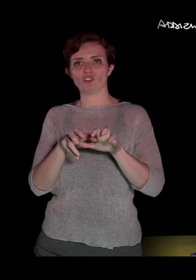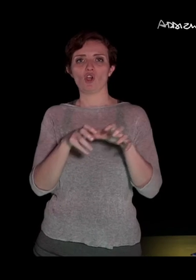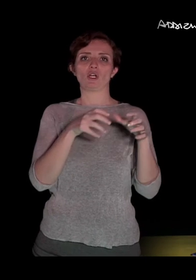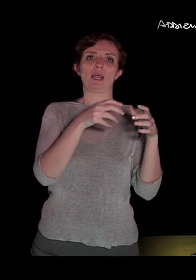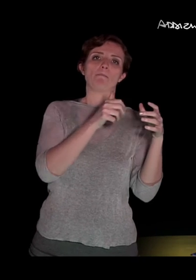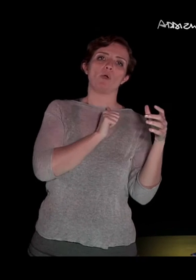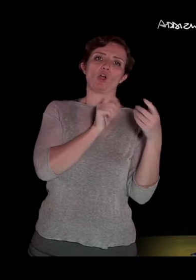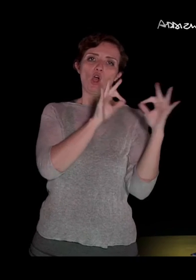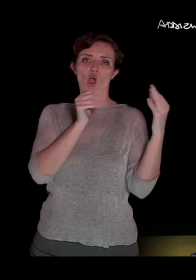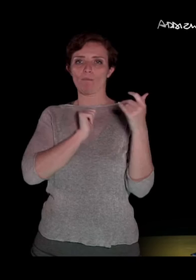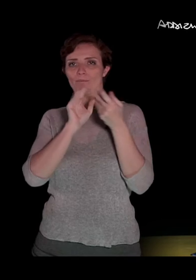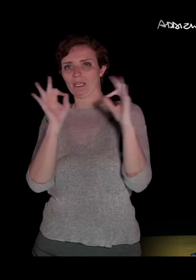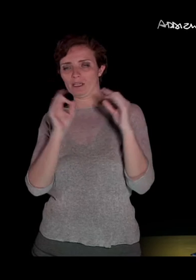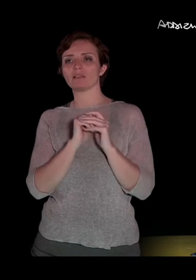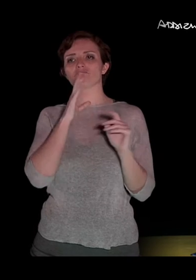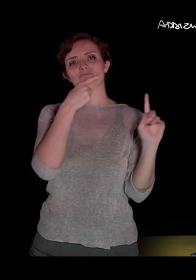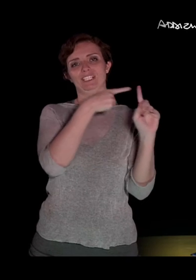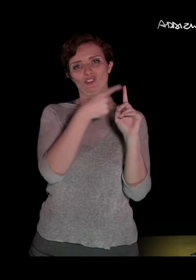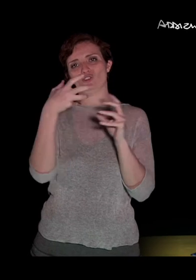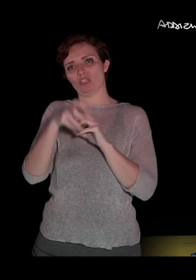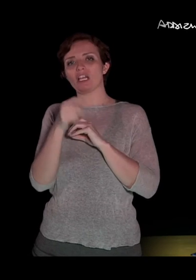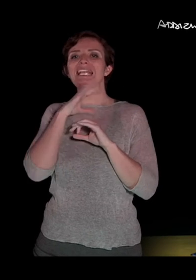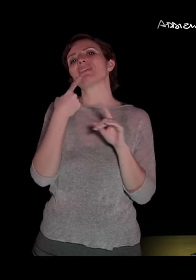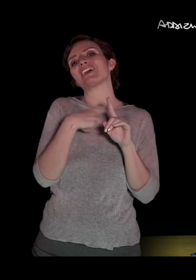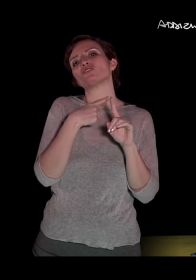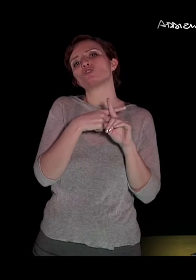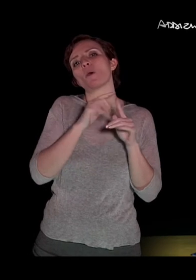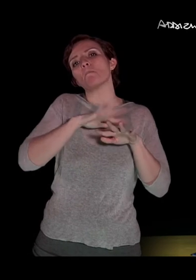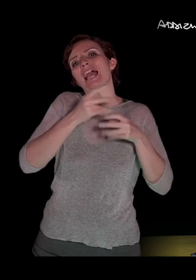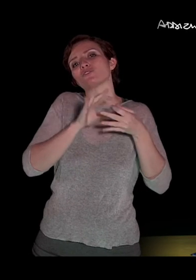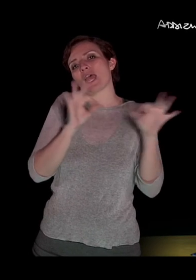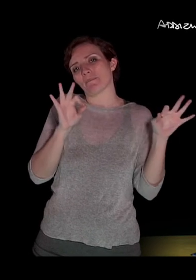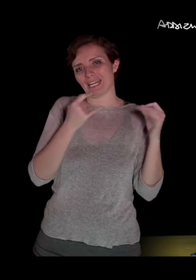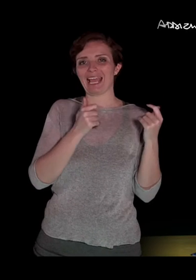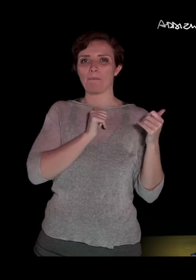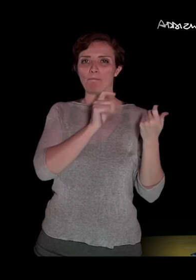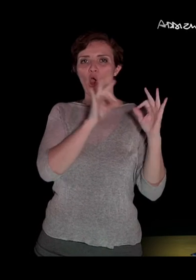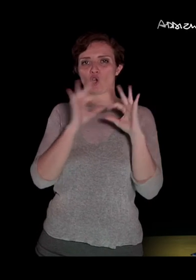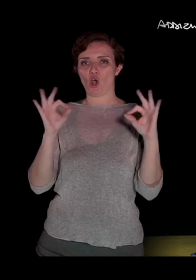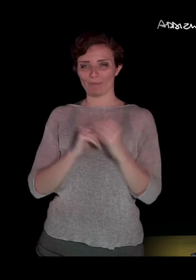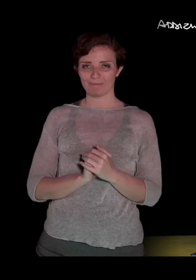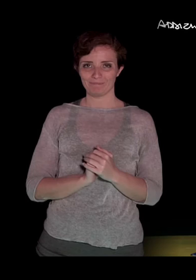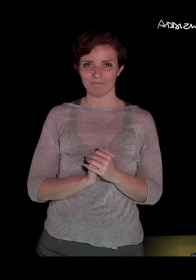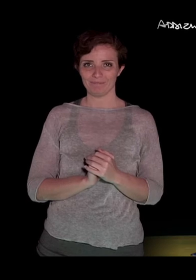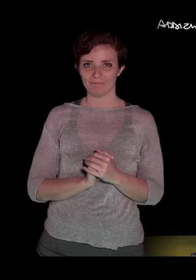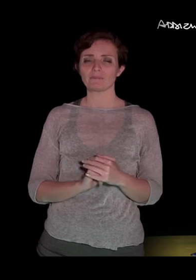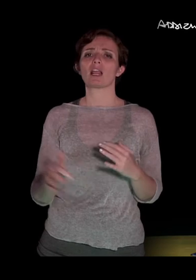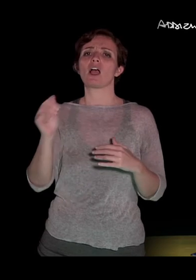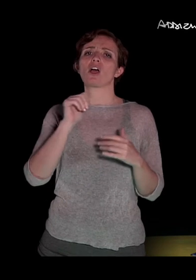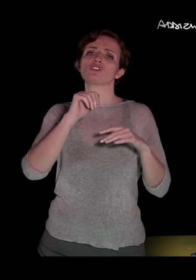oppure sottrazione, quindi somma algebrica, sostanzialmente, tra i monomi. La somma algebrica di due o più monomi simili è